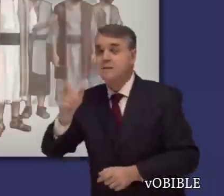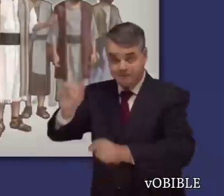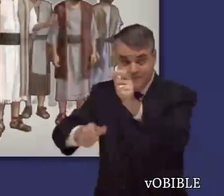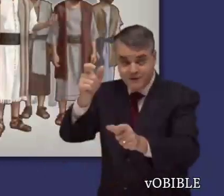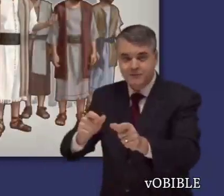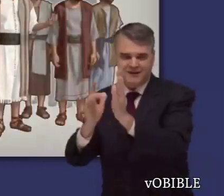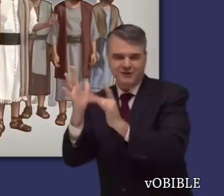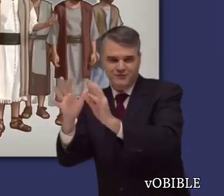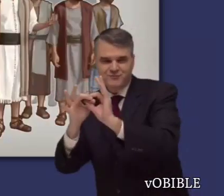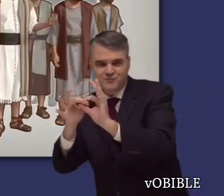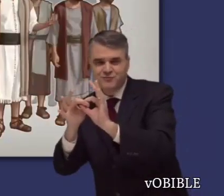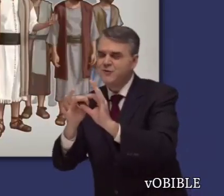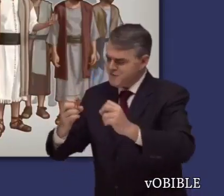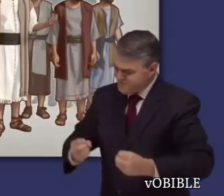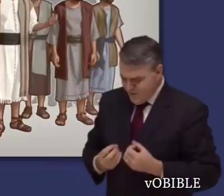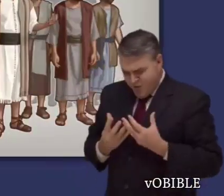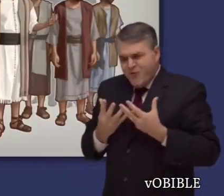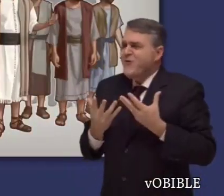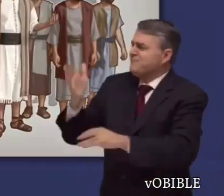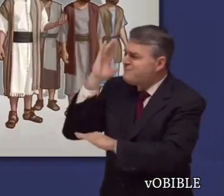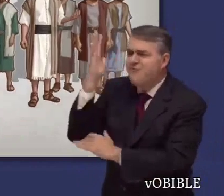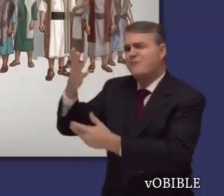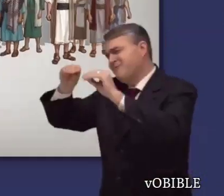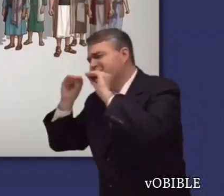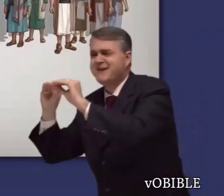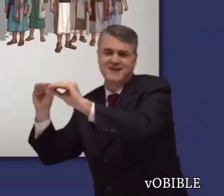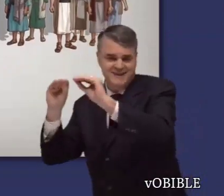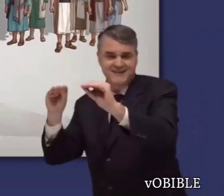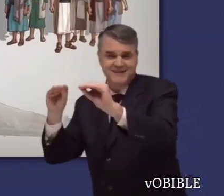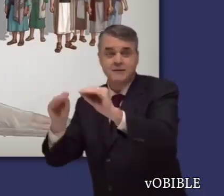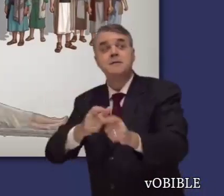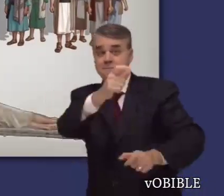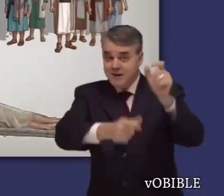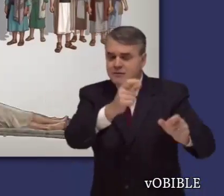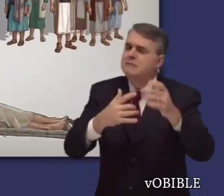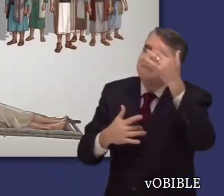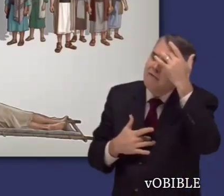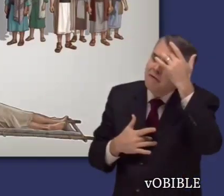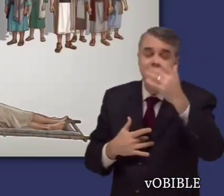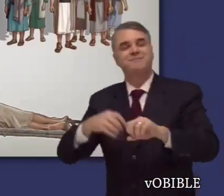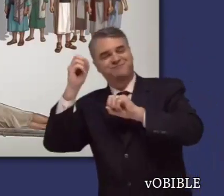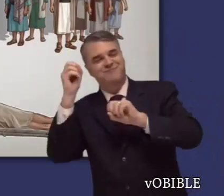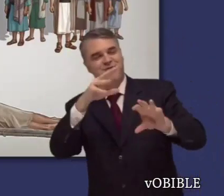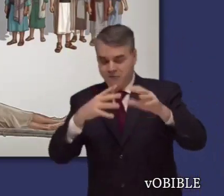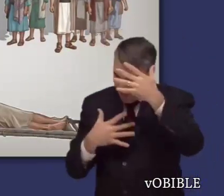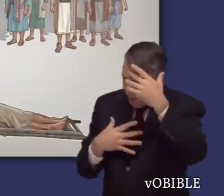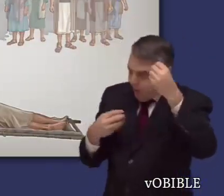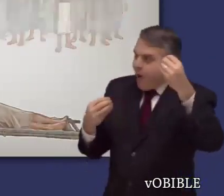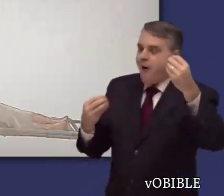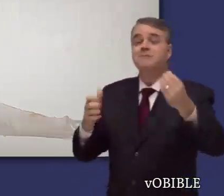Los capítulos 3 a 9 relatan cómo los discípulos empiezan a predicar con entusiasmo y a hacer milagros.